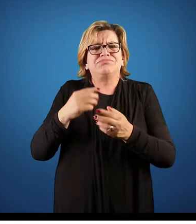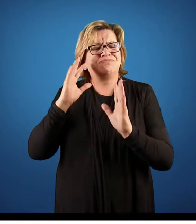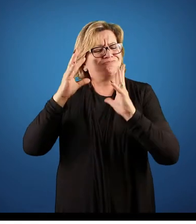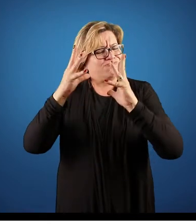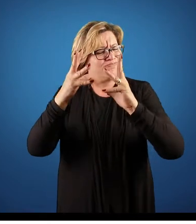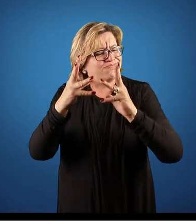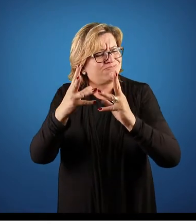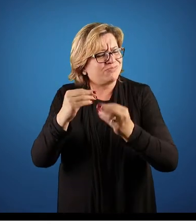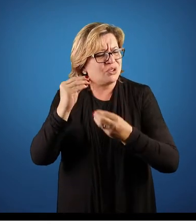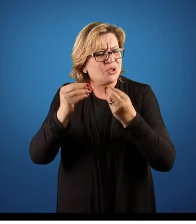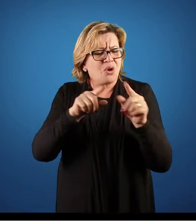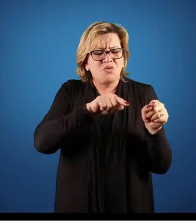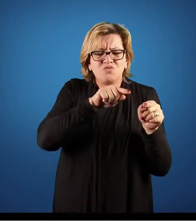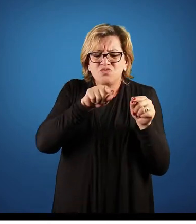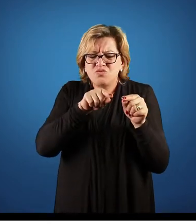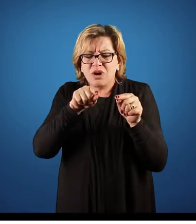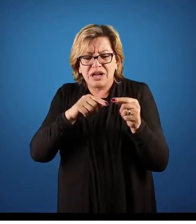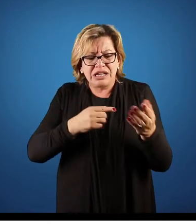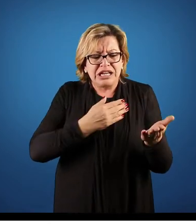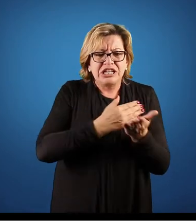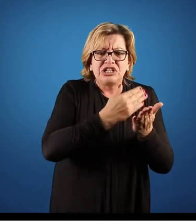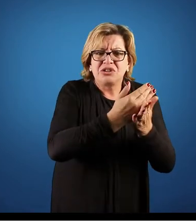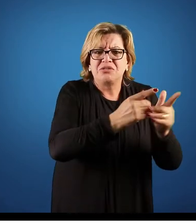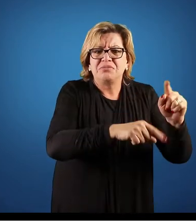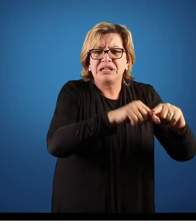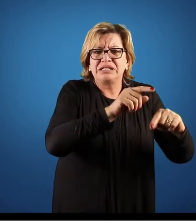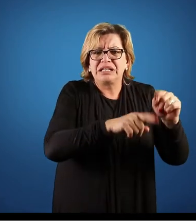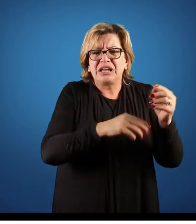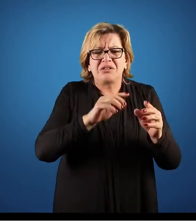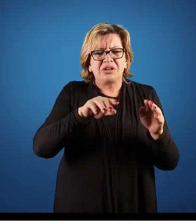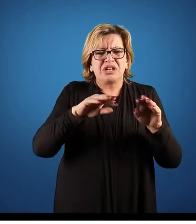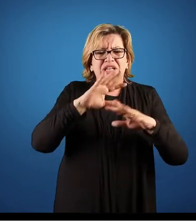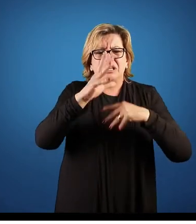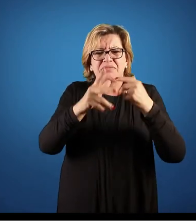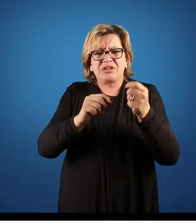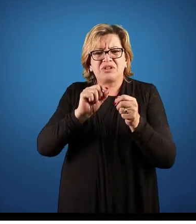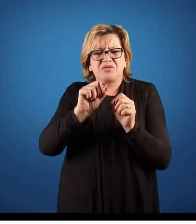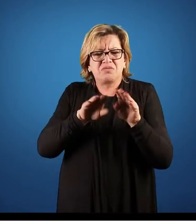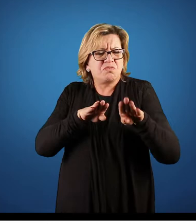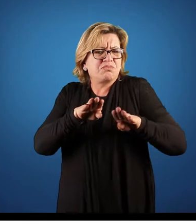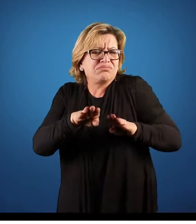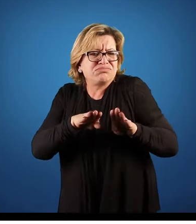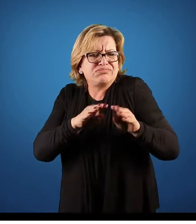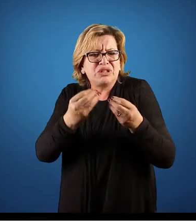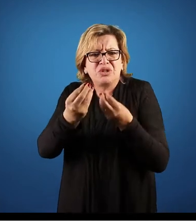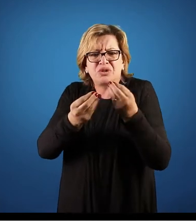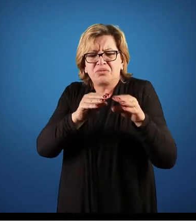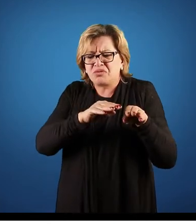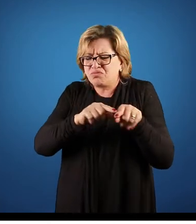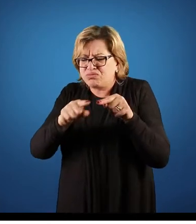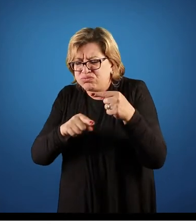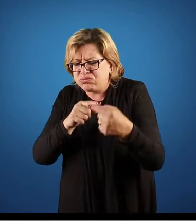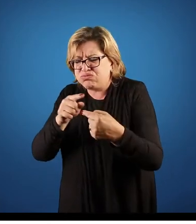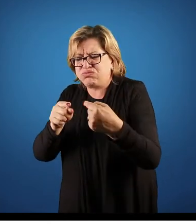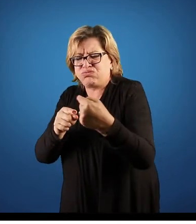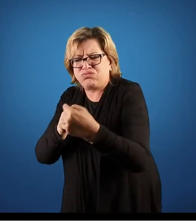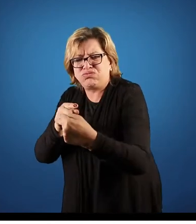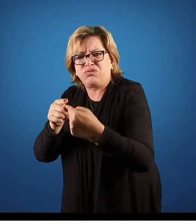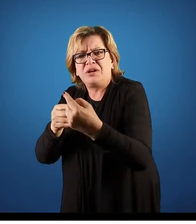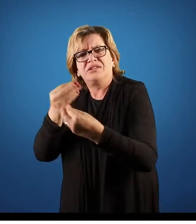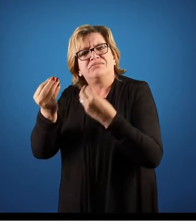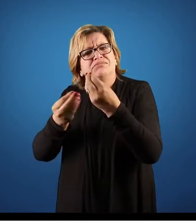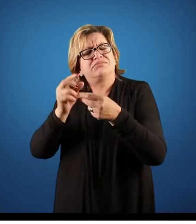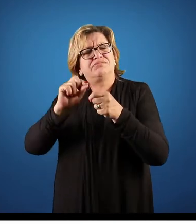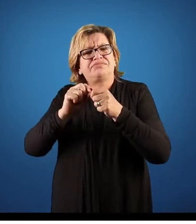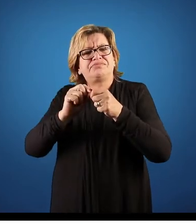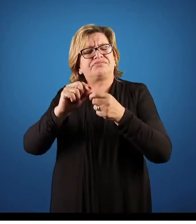desse produto na minha empresa, até mesmo os processos que eu vou fazer, a movimentação dele até a esteira de produção, quando que